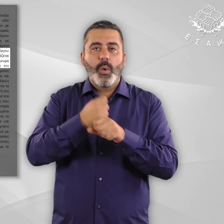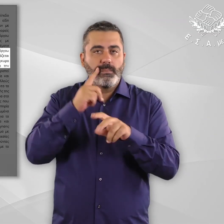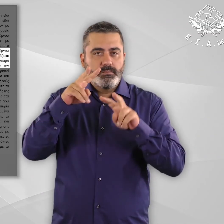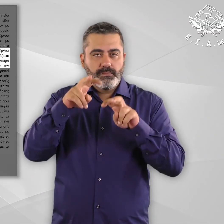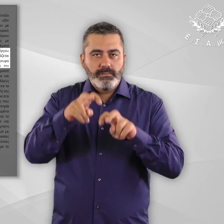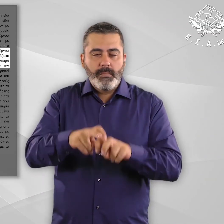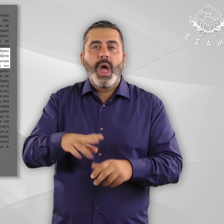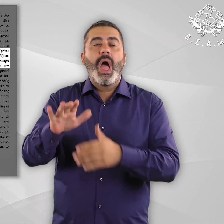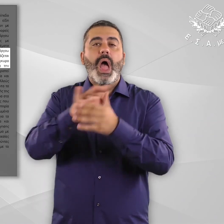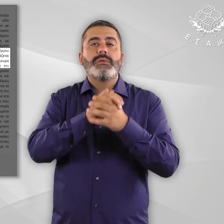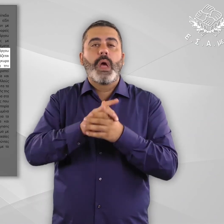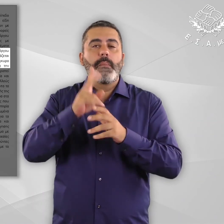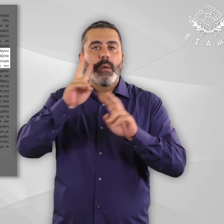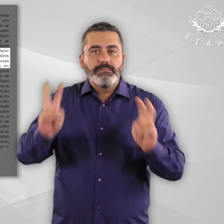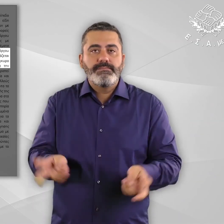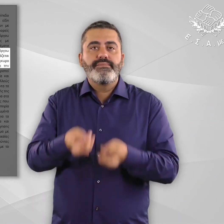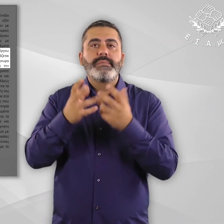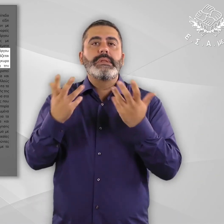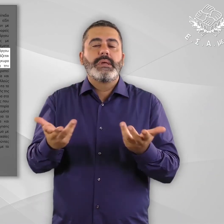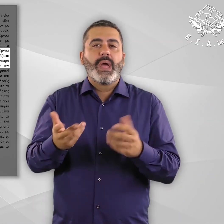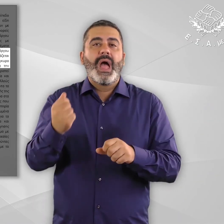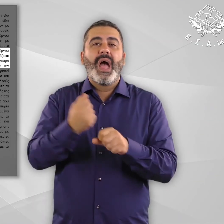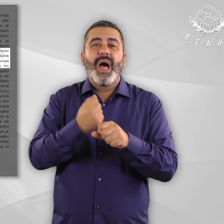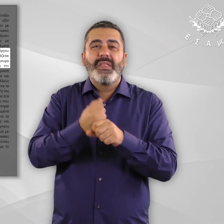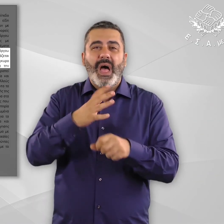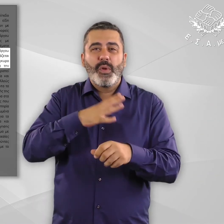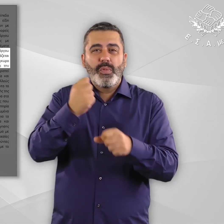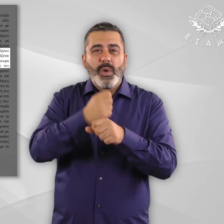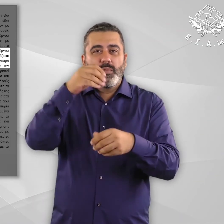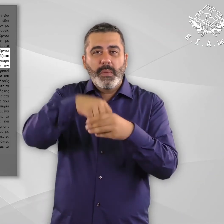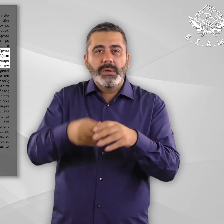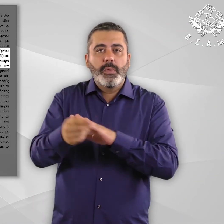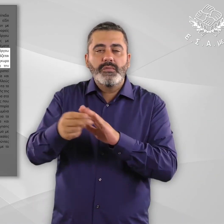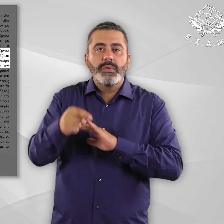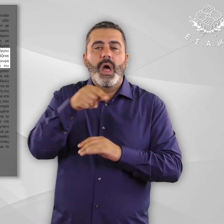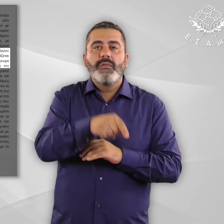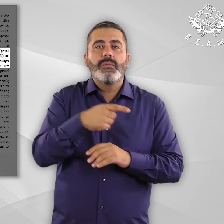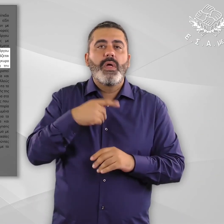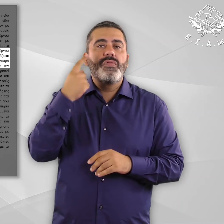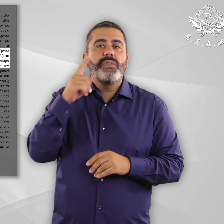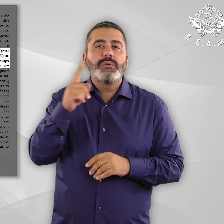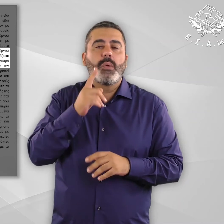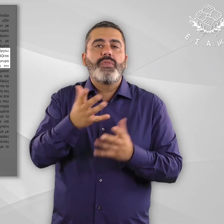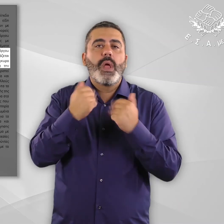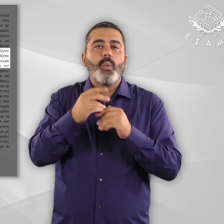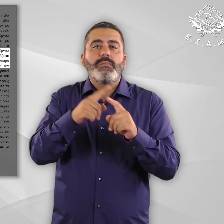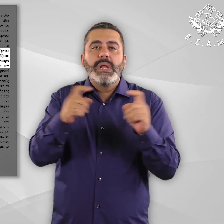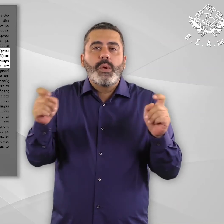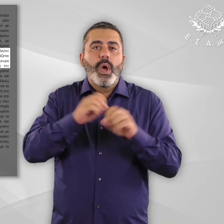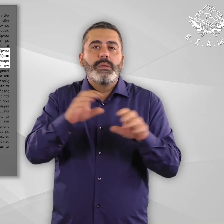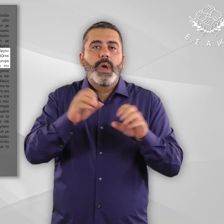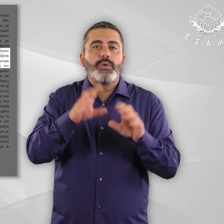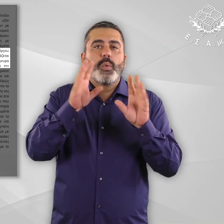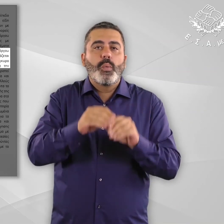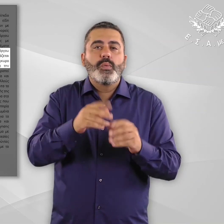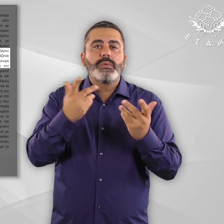έργου διαπιστώθηκε από την εσαμέ ότι το προσωπικό που εργάζεται με πρόσφυγες και ετούντες άσυλο δεν έχει πρόσβαση σε έγκυρο ενημερωτικό